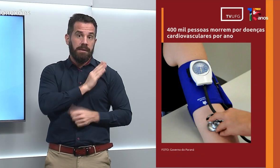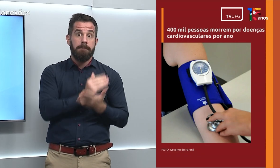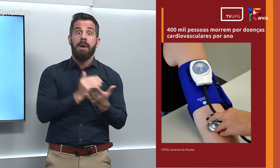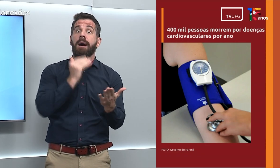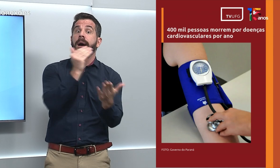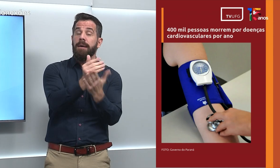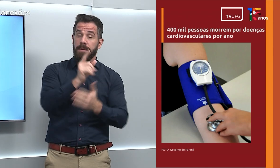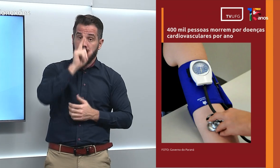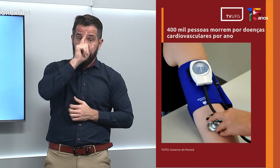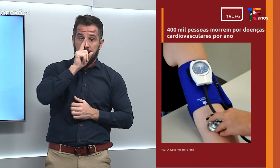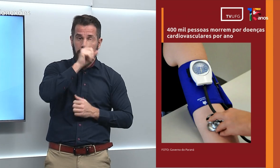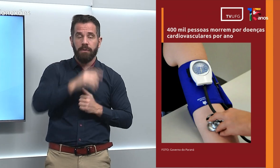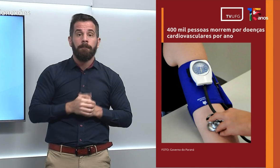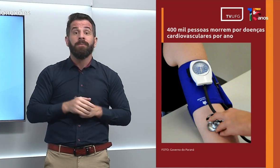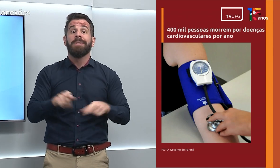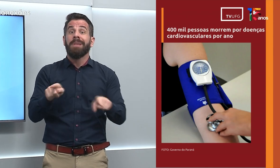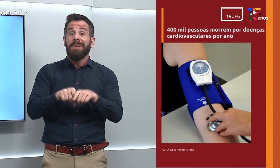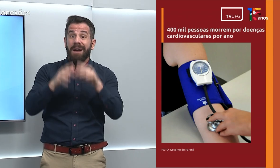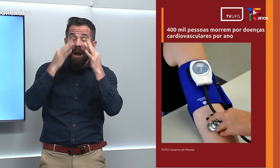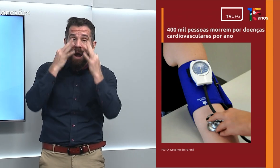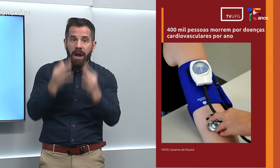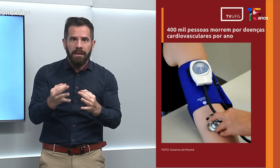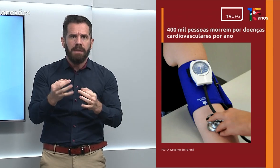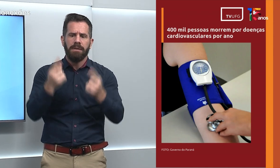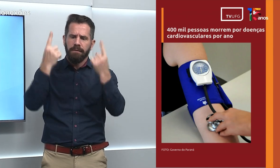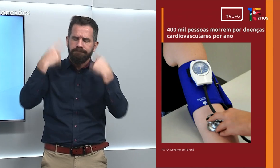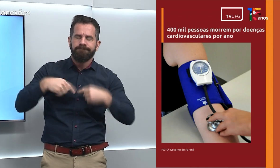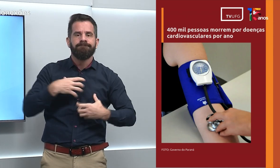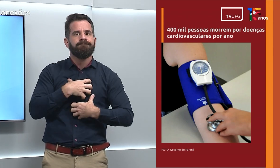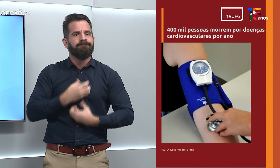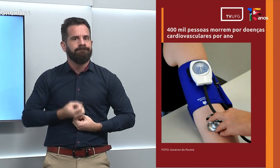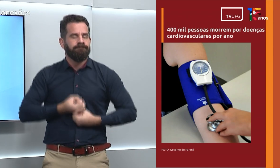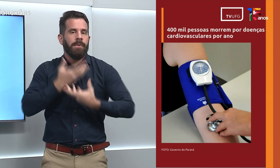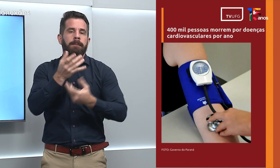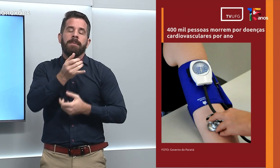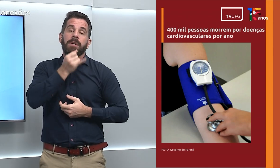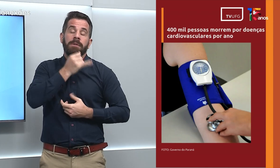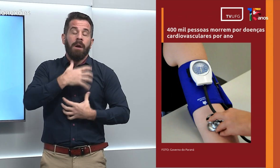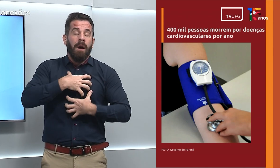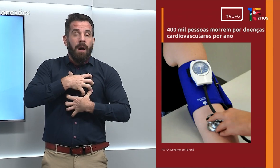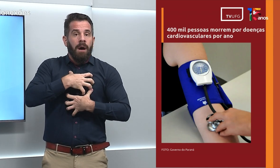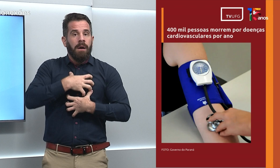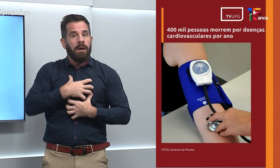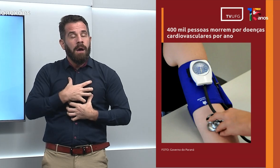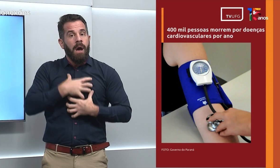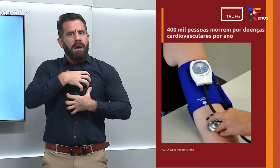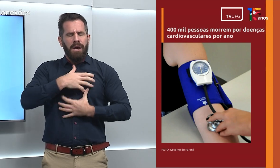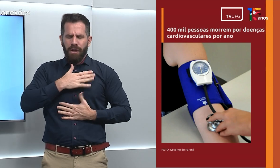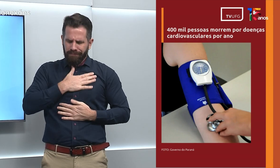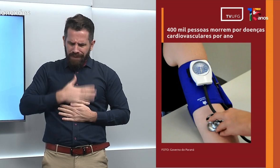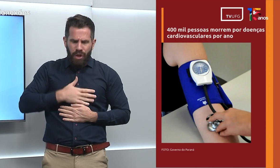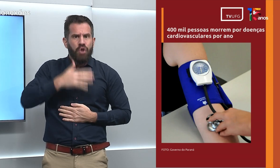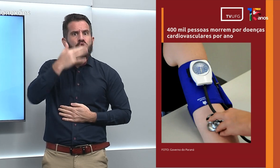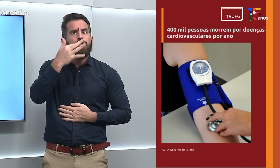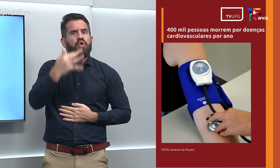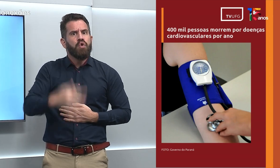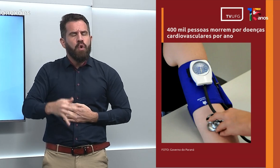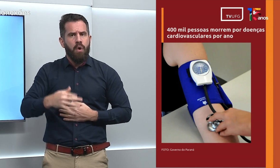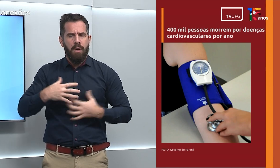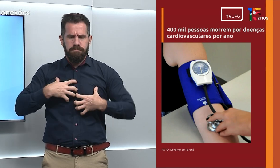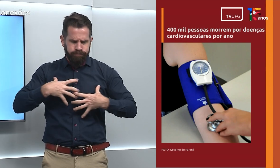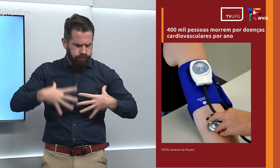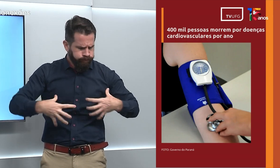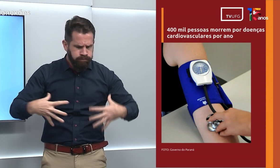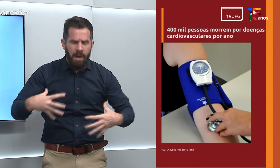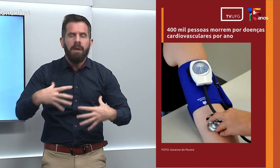É necessário também estar atento aos possíveis sintomas, que incluem falta de ar, dor no peito, inchaço, tontura,